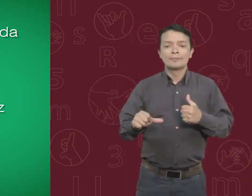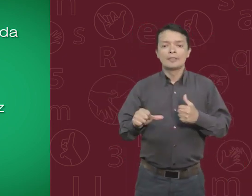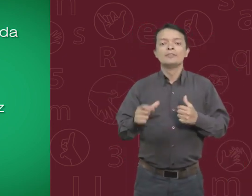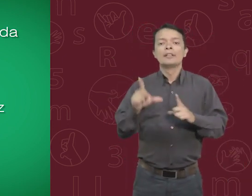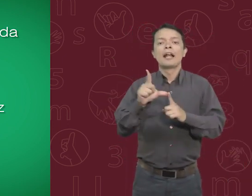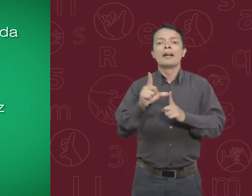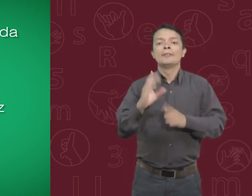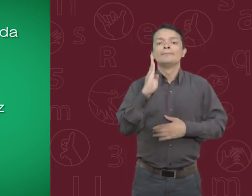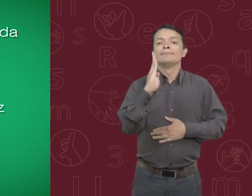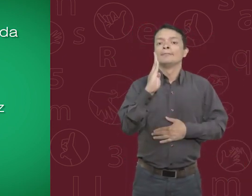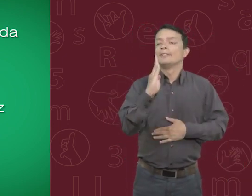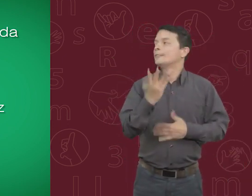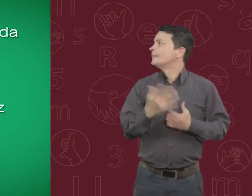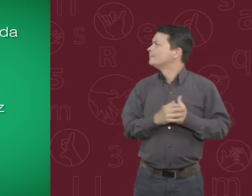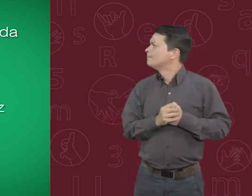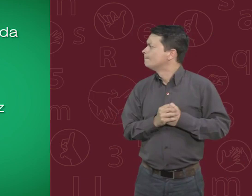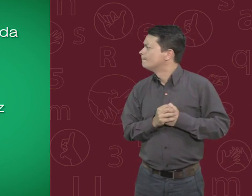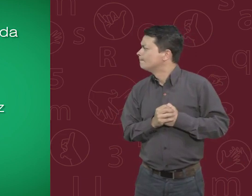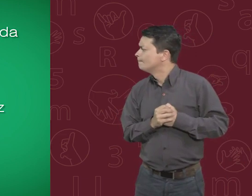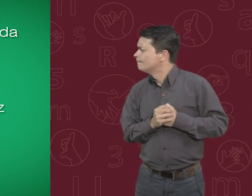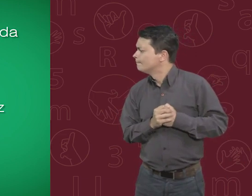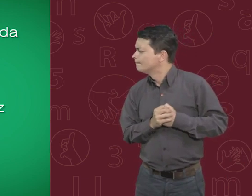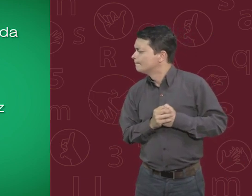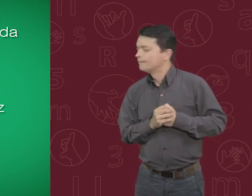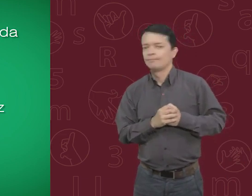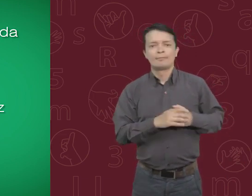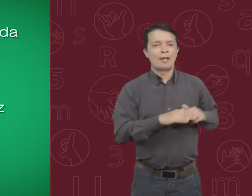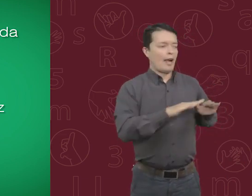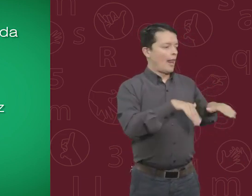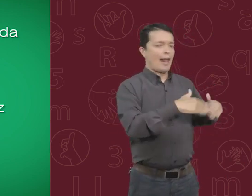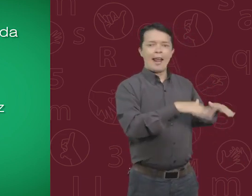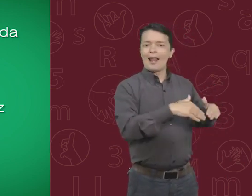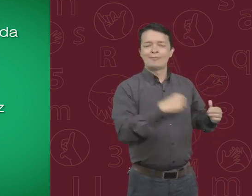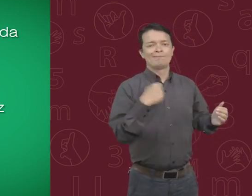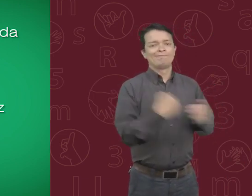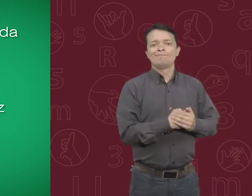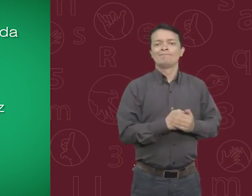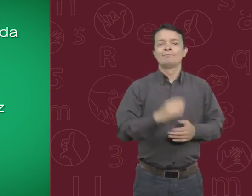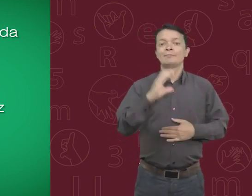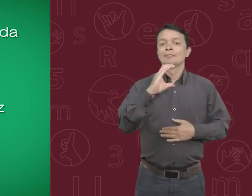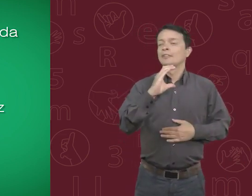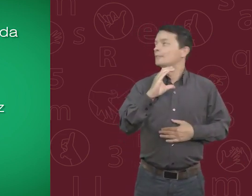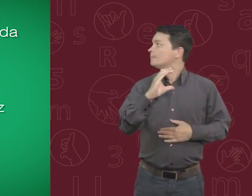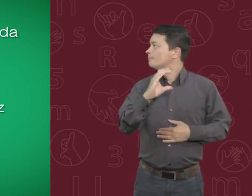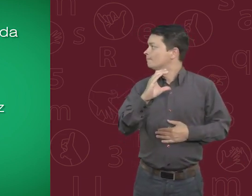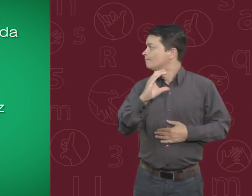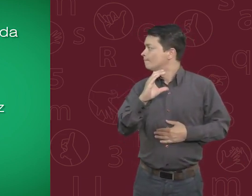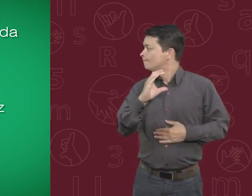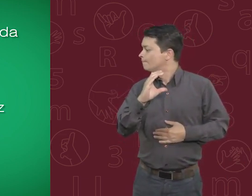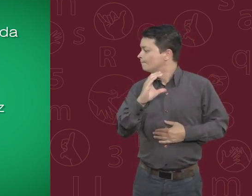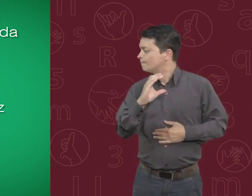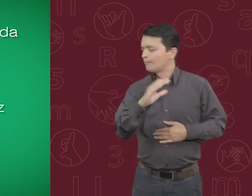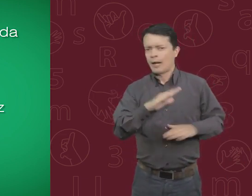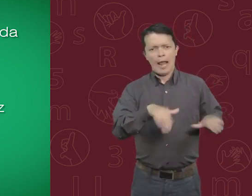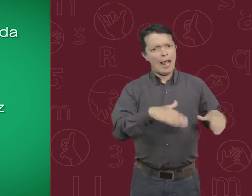Ahora veamos la B. No hay. Ahora por la letra C. Nada.